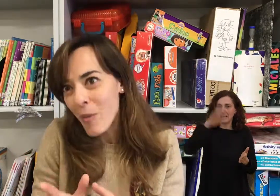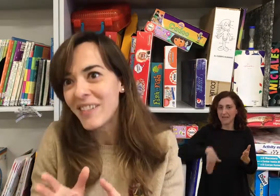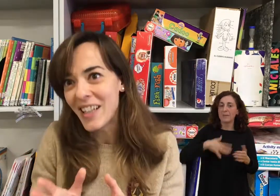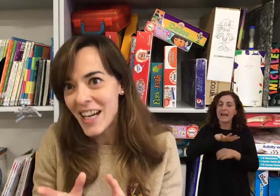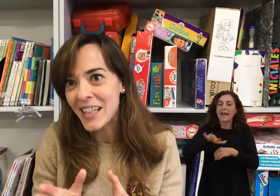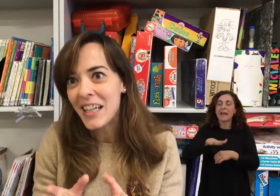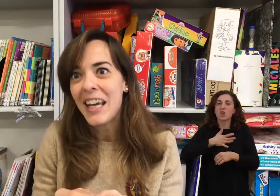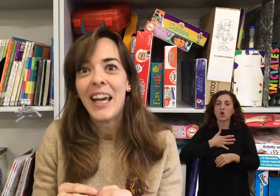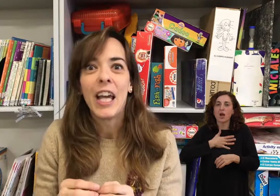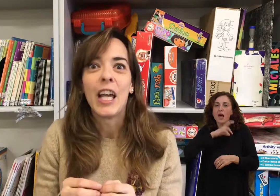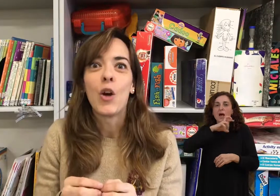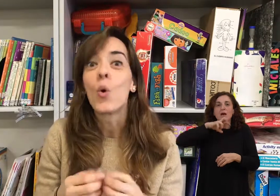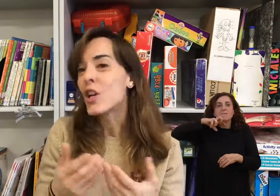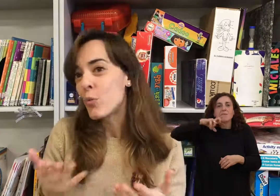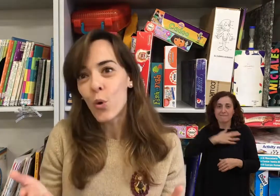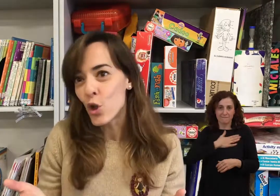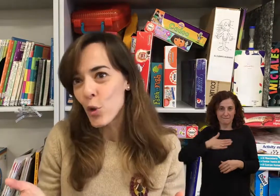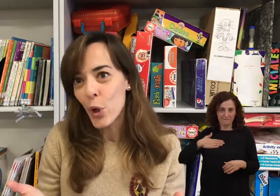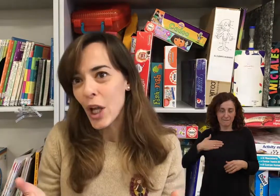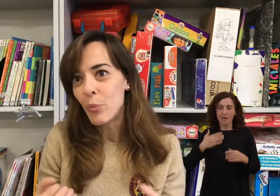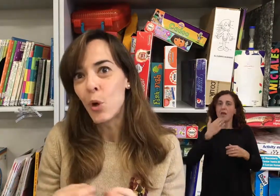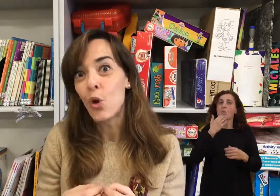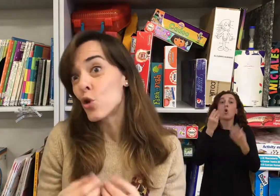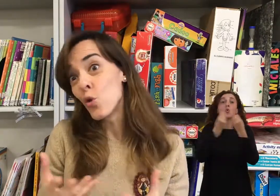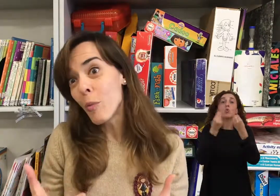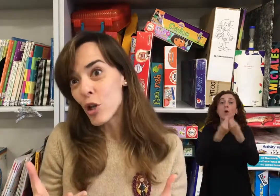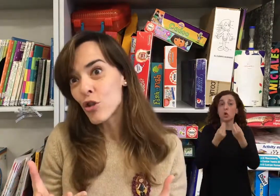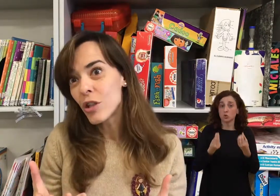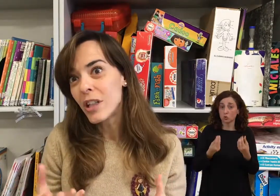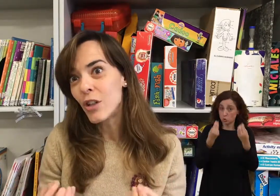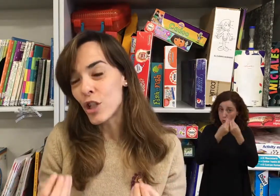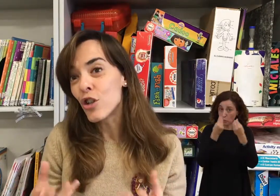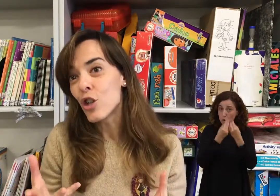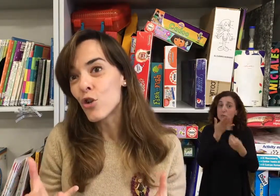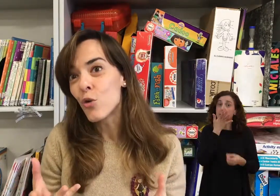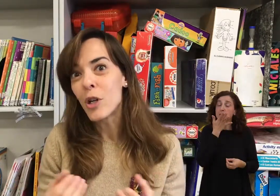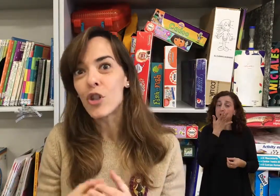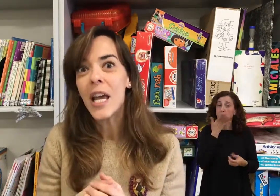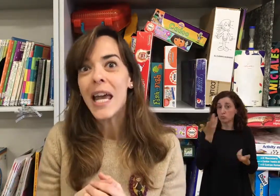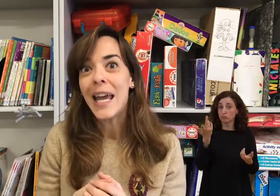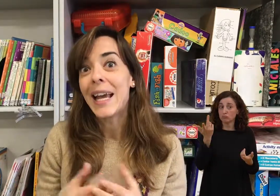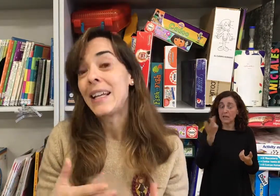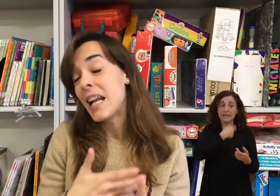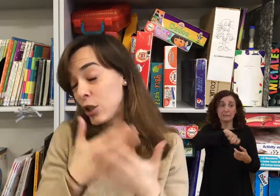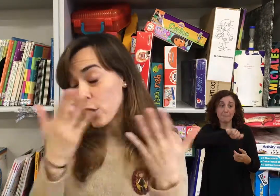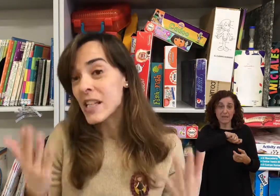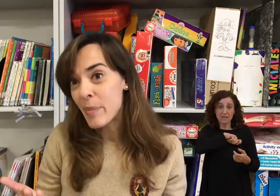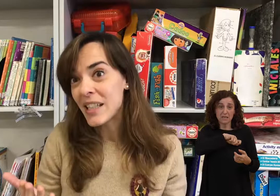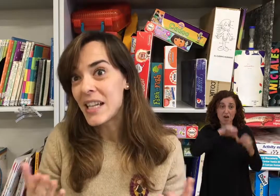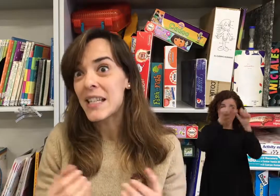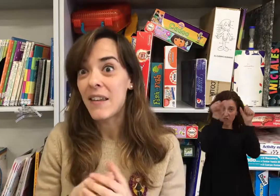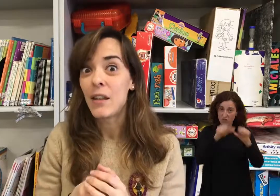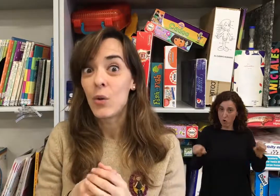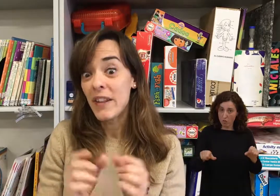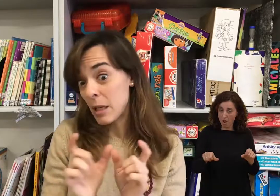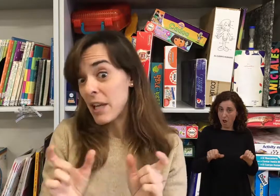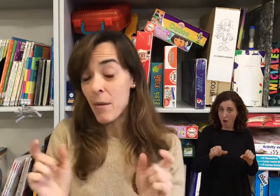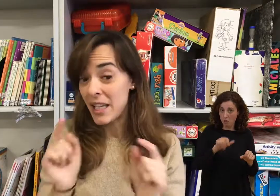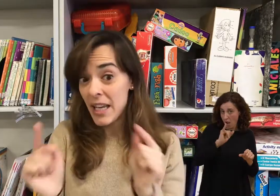mantener. Un caso muy curioso, por ejemplo, los números, los signos de los números, en general en toda España, se hacen de una determinada manera,